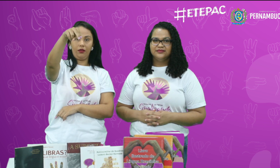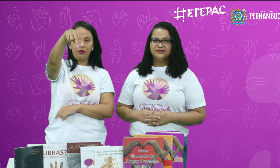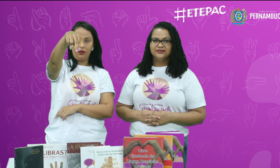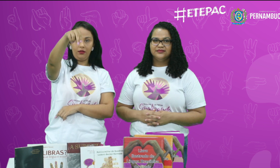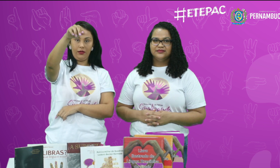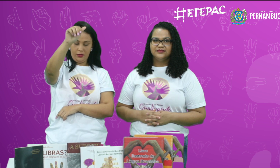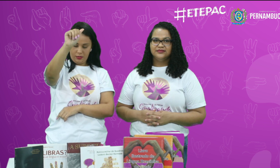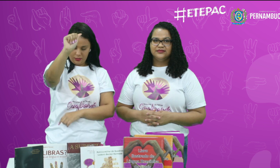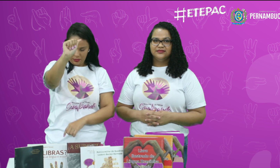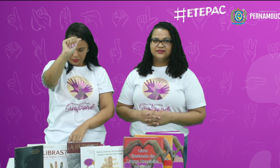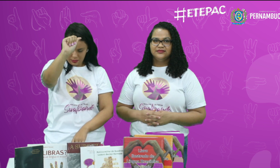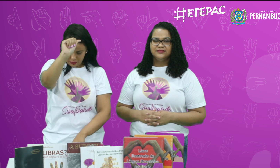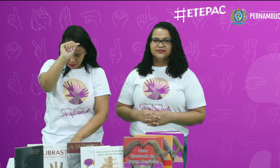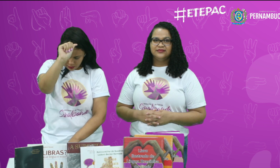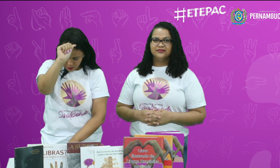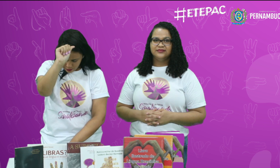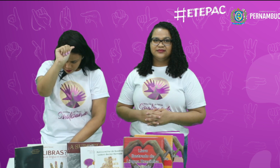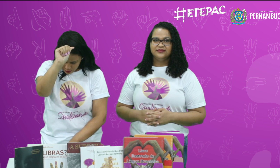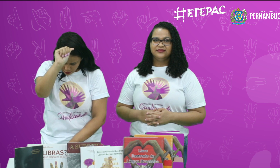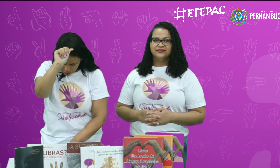Juliana. Juliana.